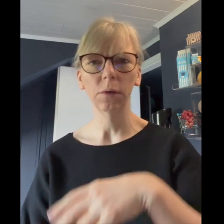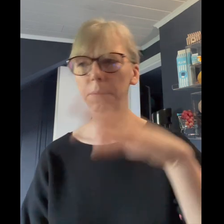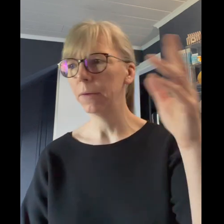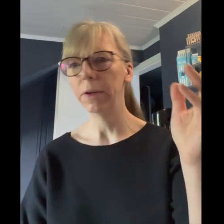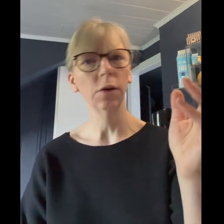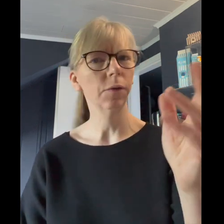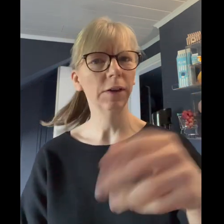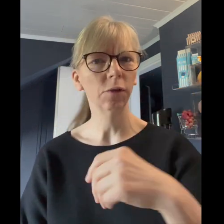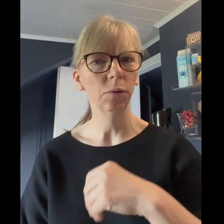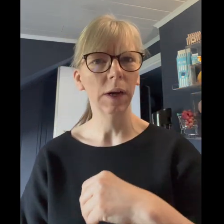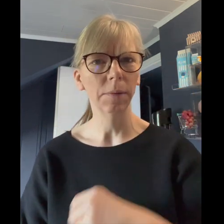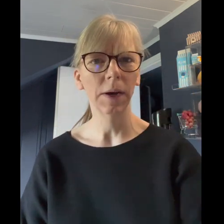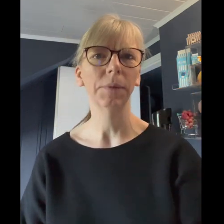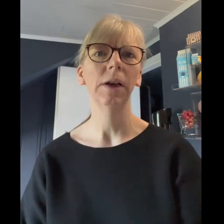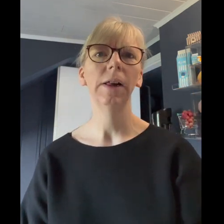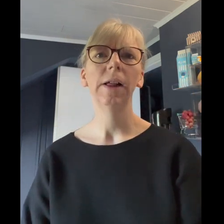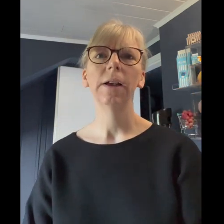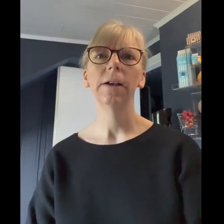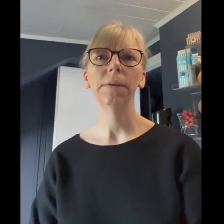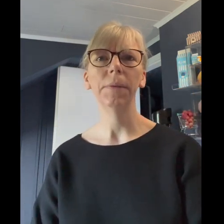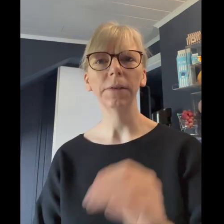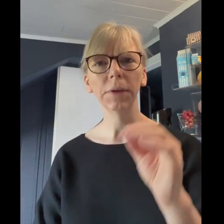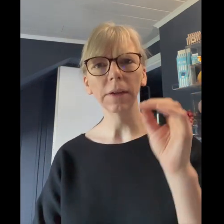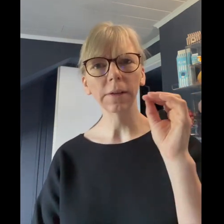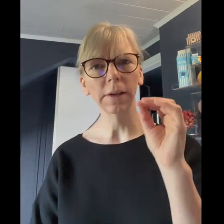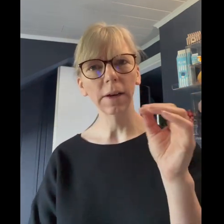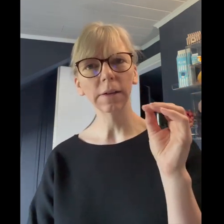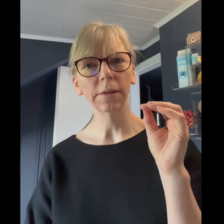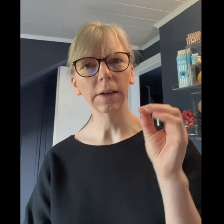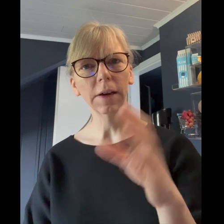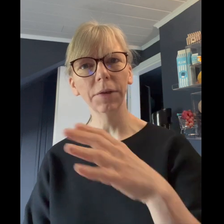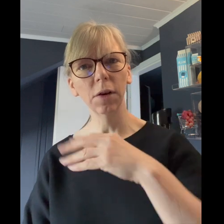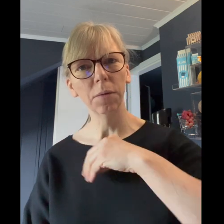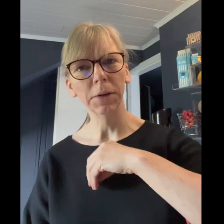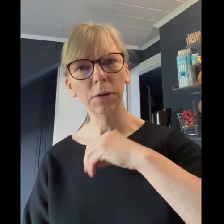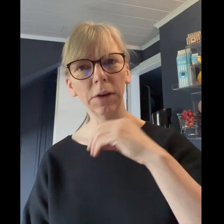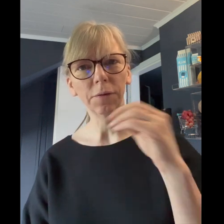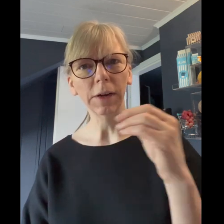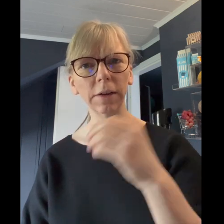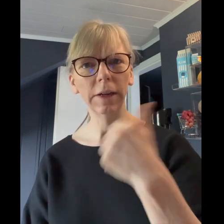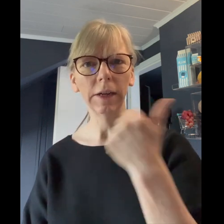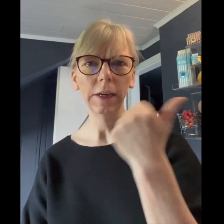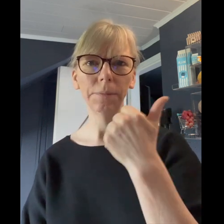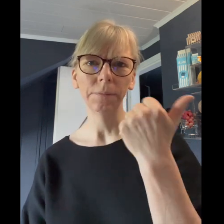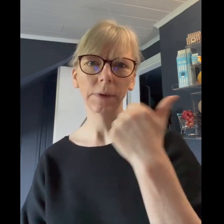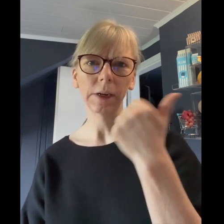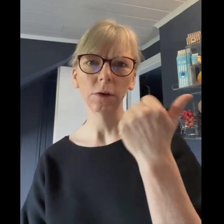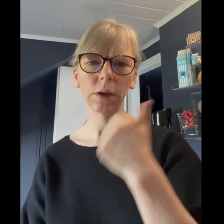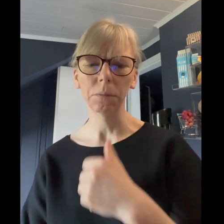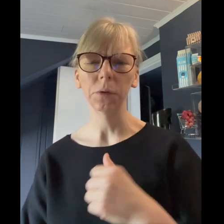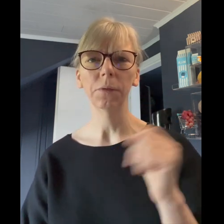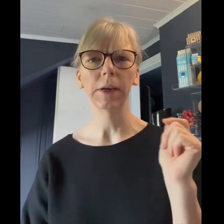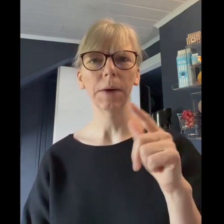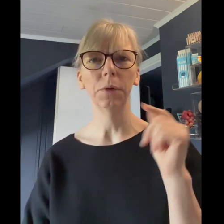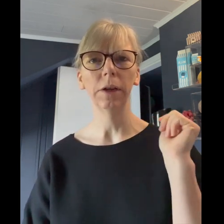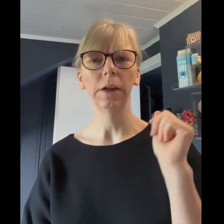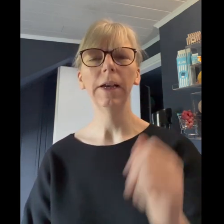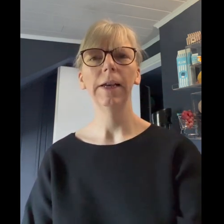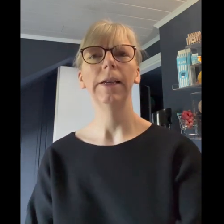gewichtszunahme hat es wird ja gesagt dass der kaffee kommen wir zu den fakten ihr leben denkt noch dran plus weg abonnieren je